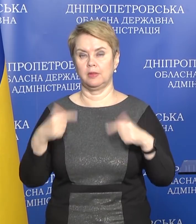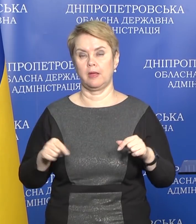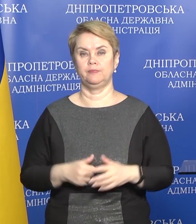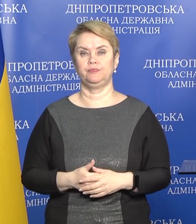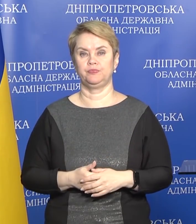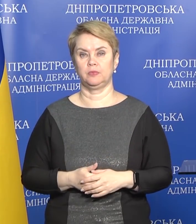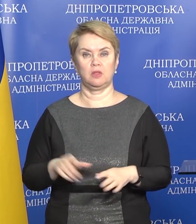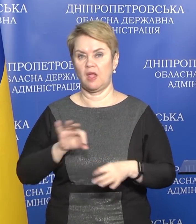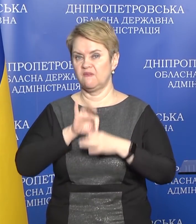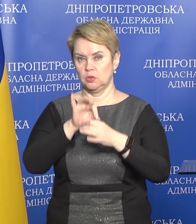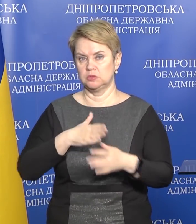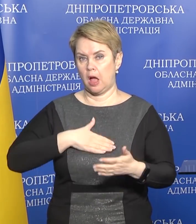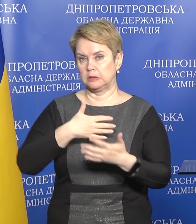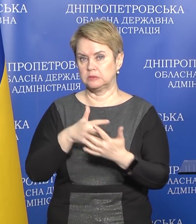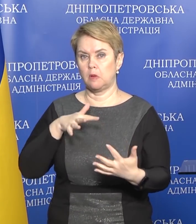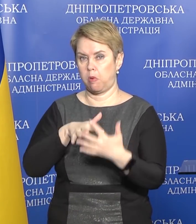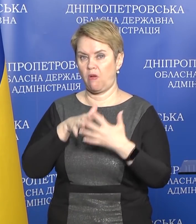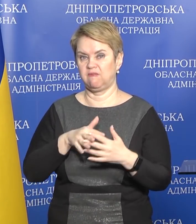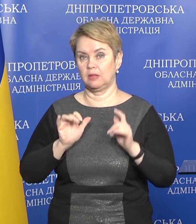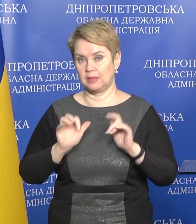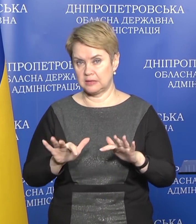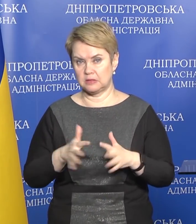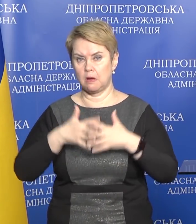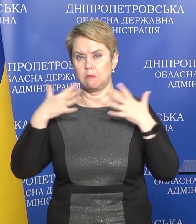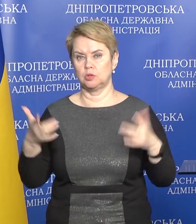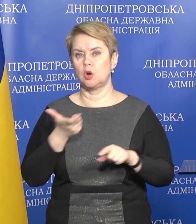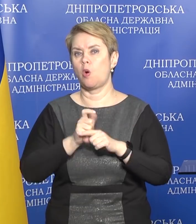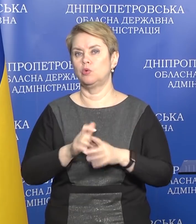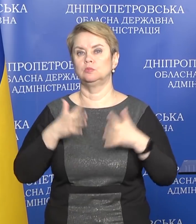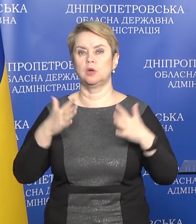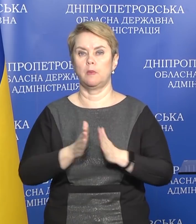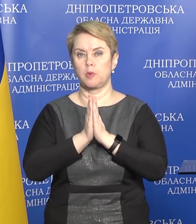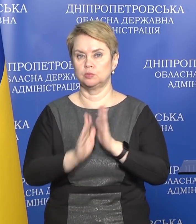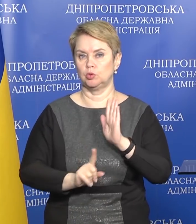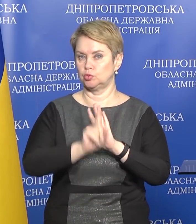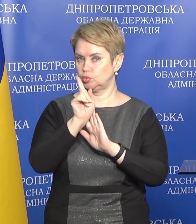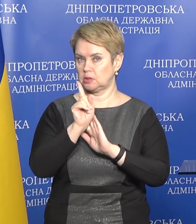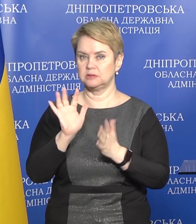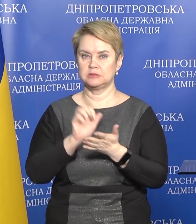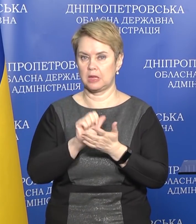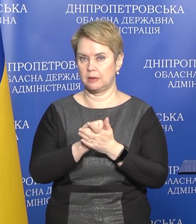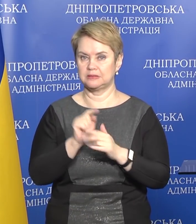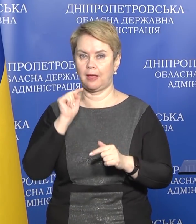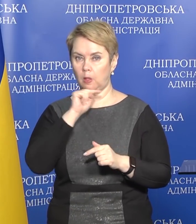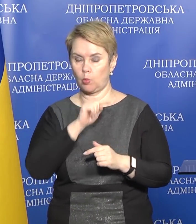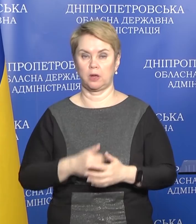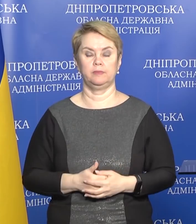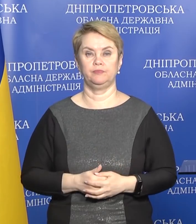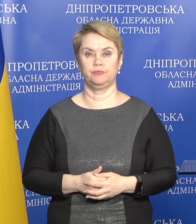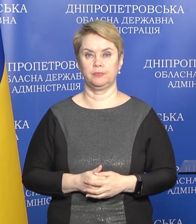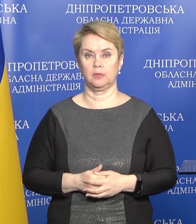не ведутся активные боевые действия, большая очень просьба начинать заниматься экономикой.